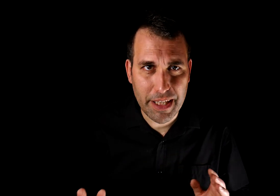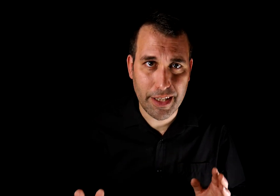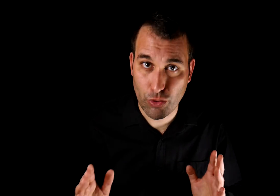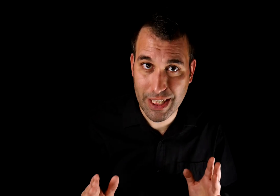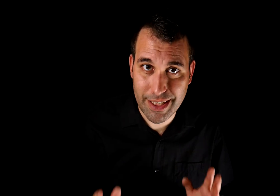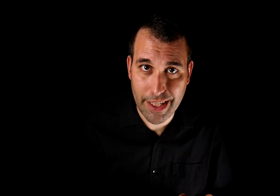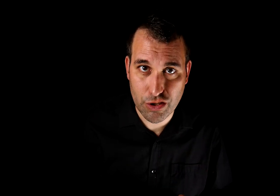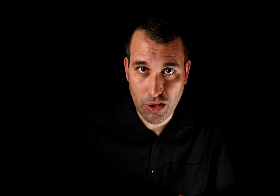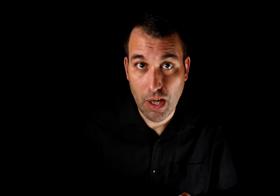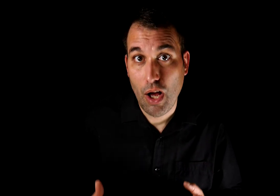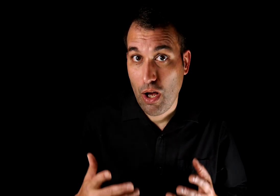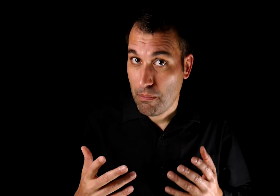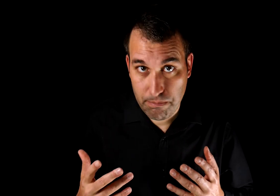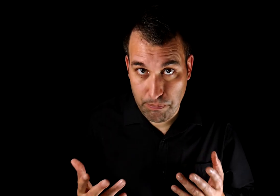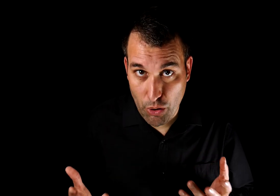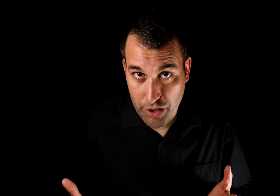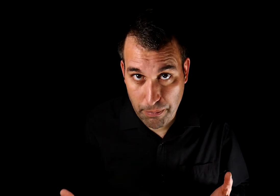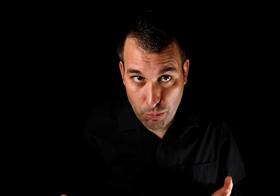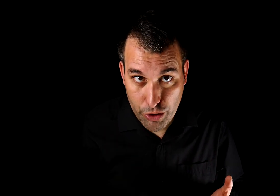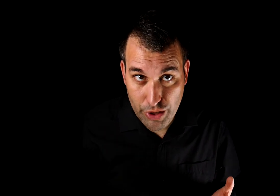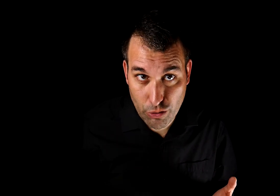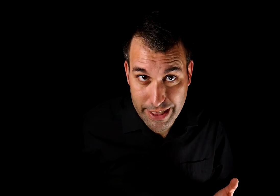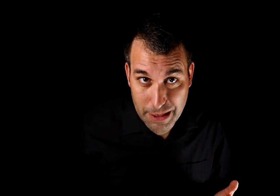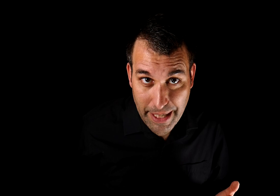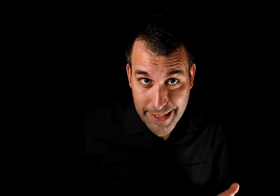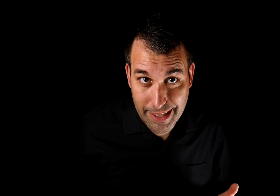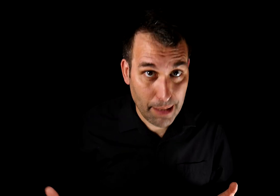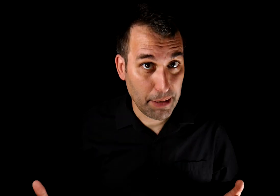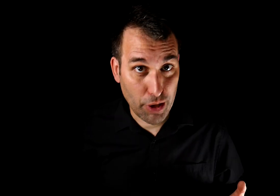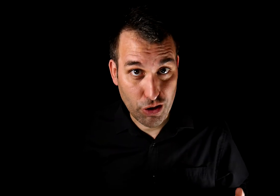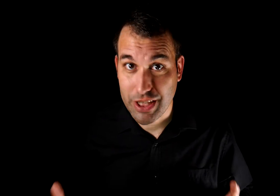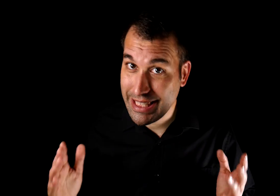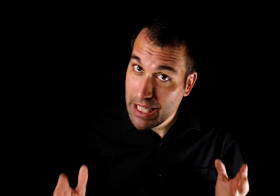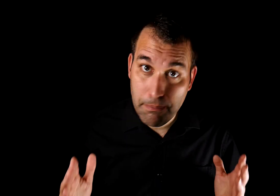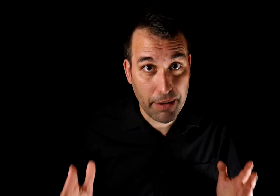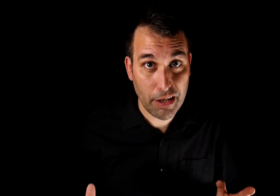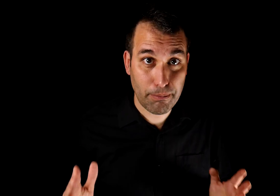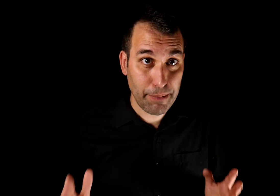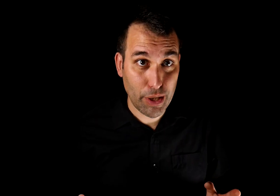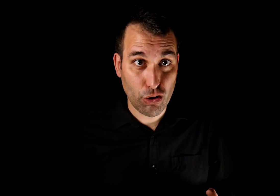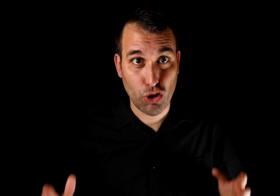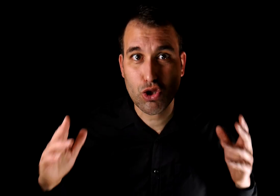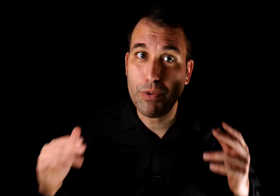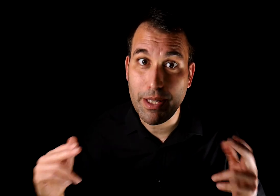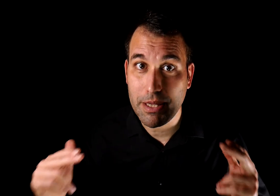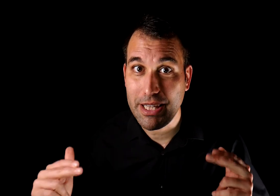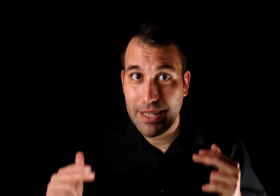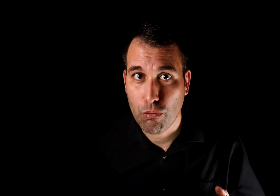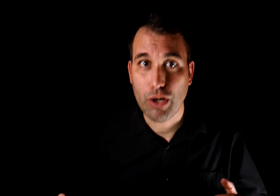contra este riesgo porque por muy dotado que seas para detectar la manipulación siempre habrá un manipulador lo suficientemente bueno